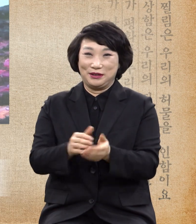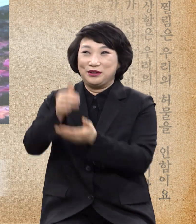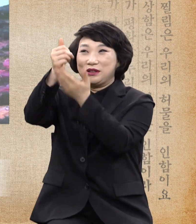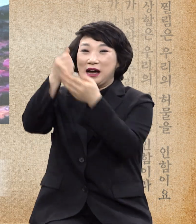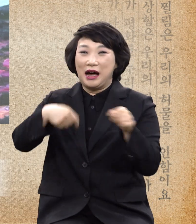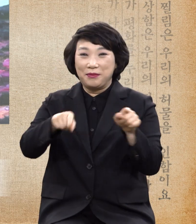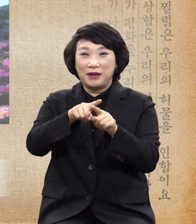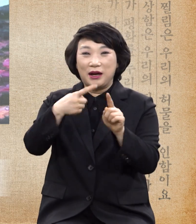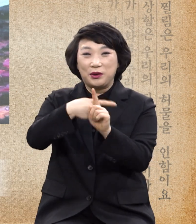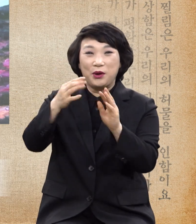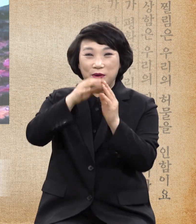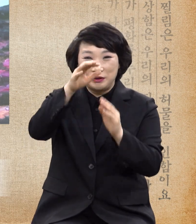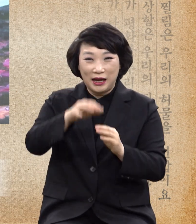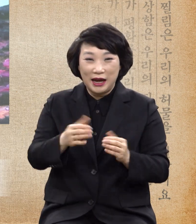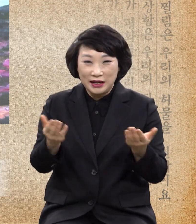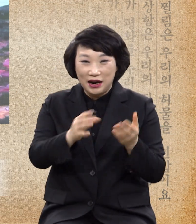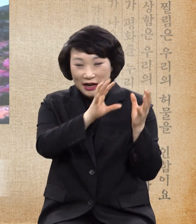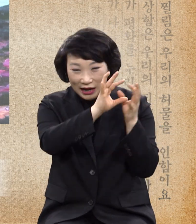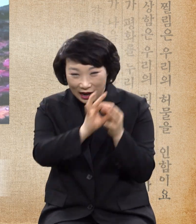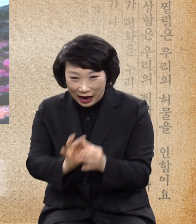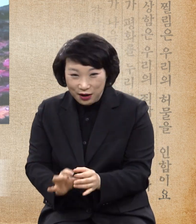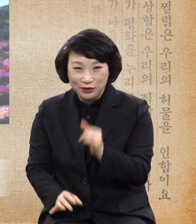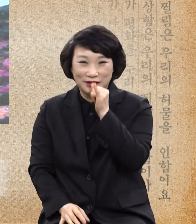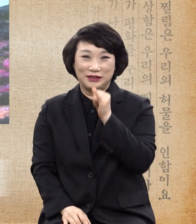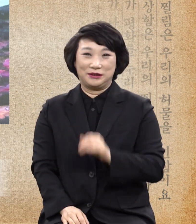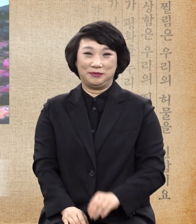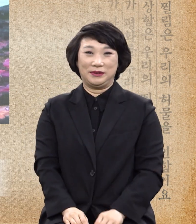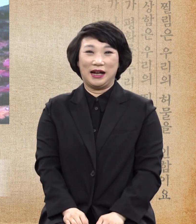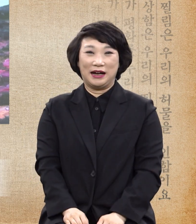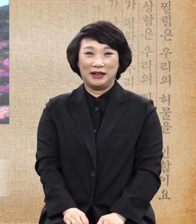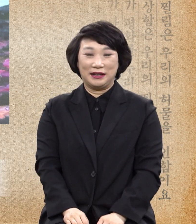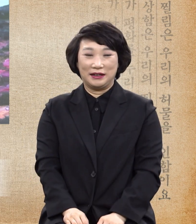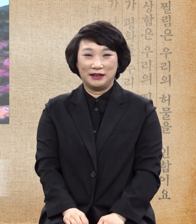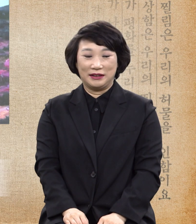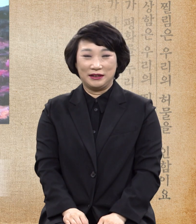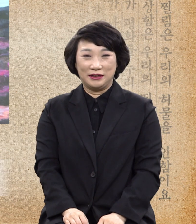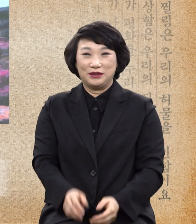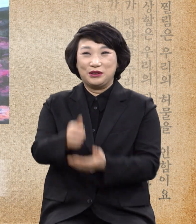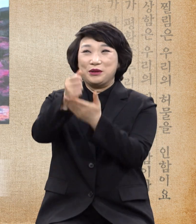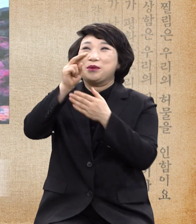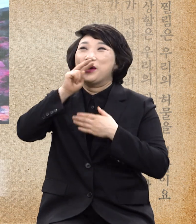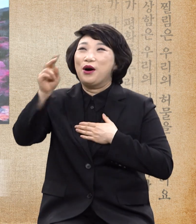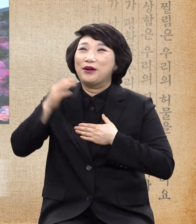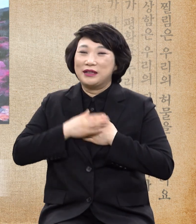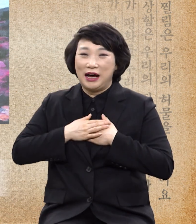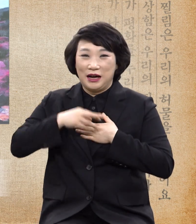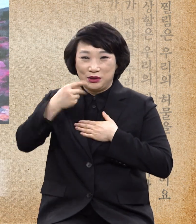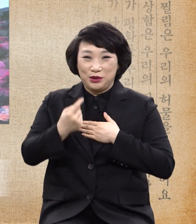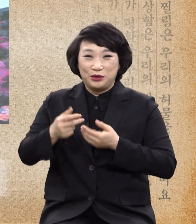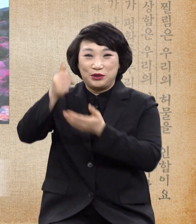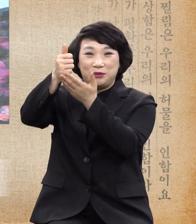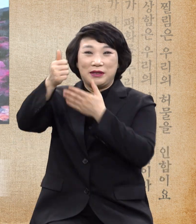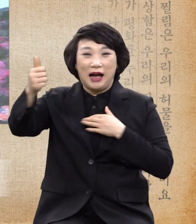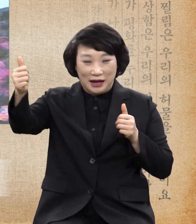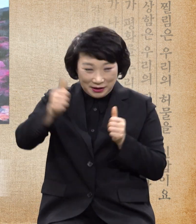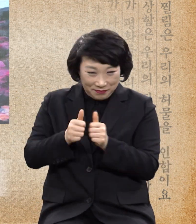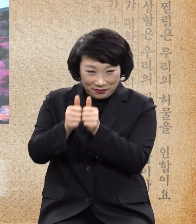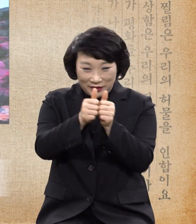교회는 이 역사가 반드시 일어나고야 맙니다 주여 나도 주가 나와 함께 있어 이 역사를